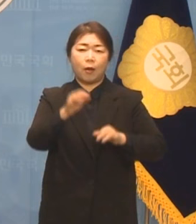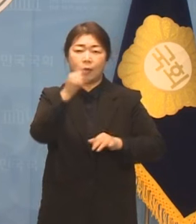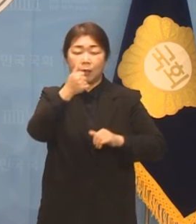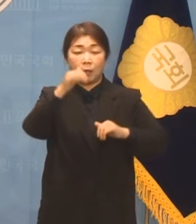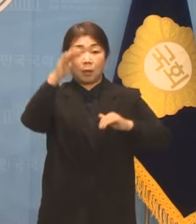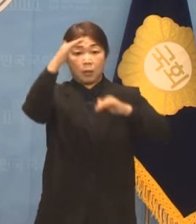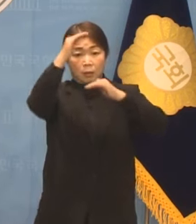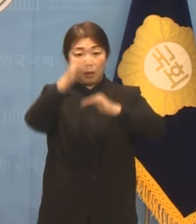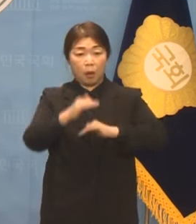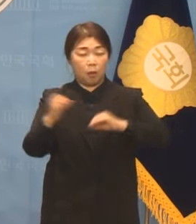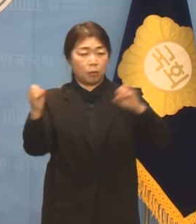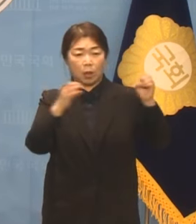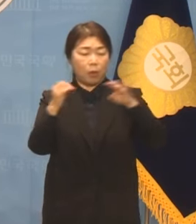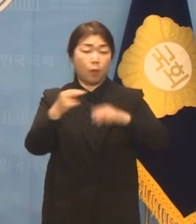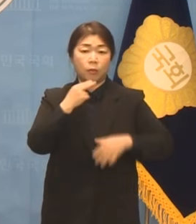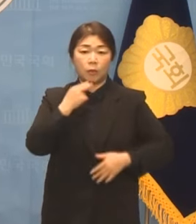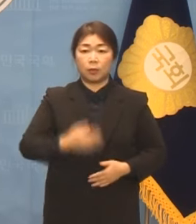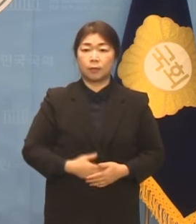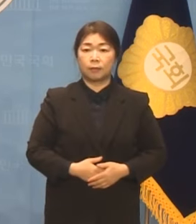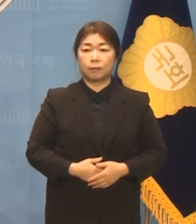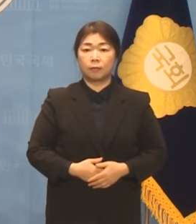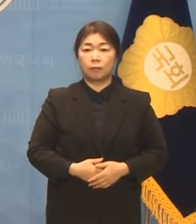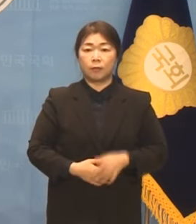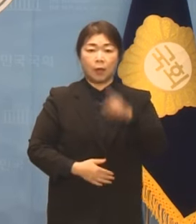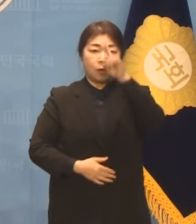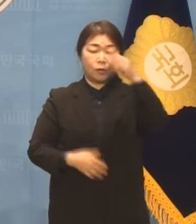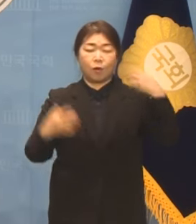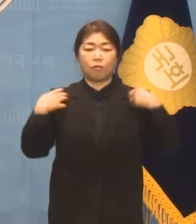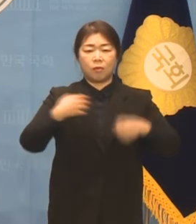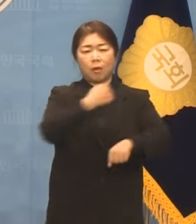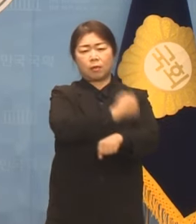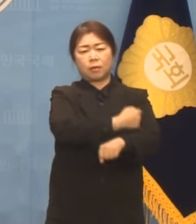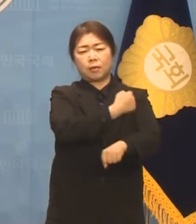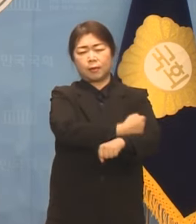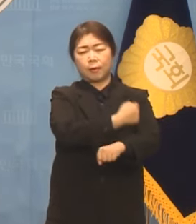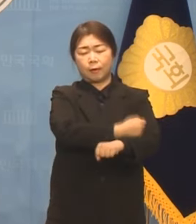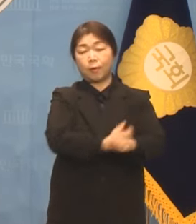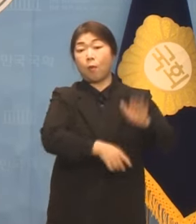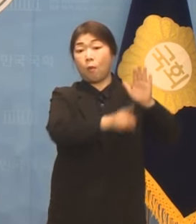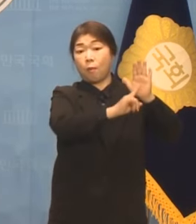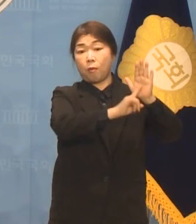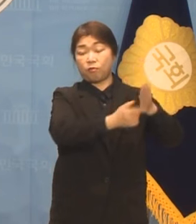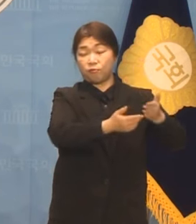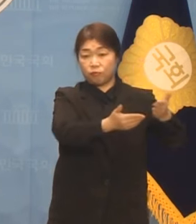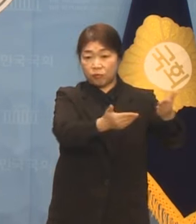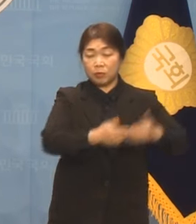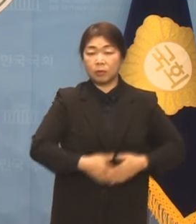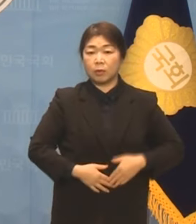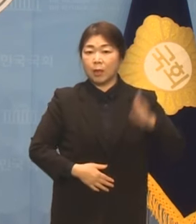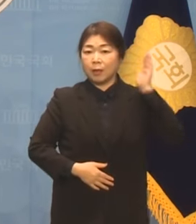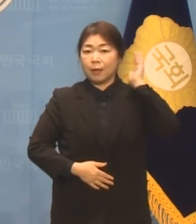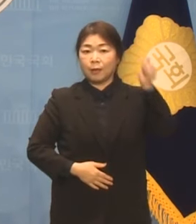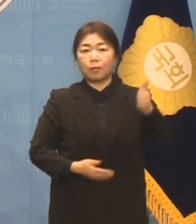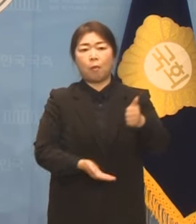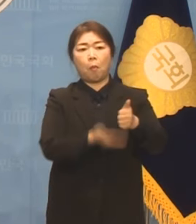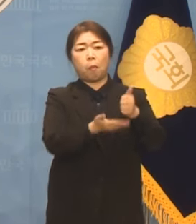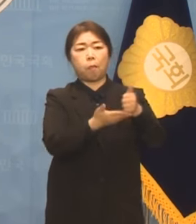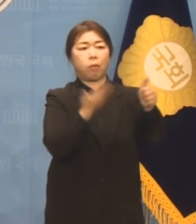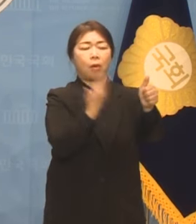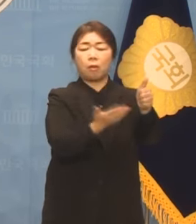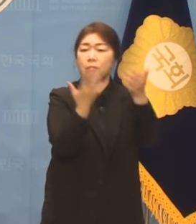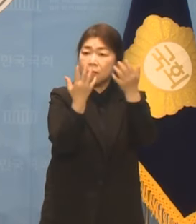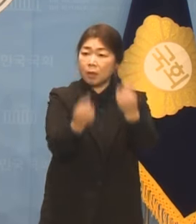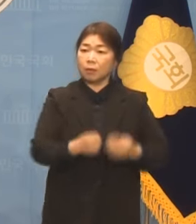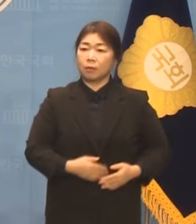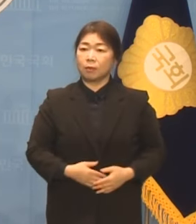일방적인 정부 치적 홍보와 민망한 대통령 찬양만 넘쳐날